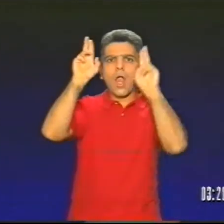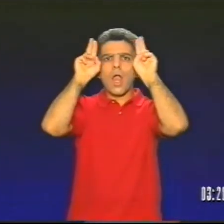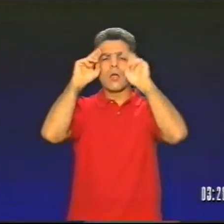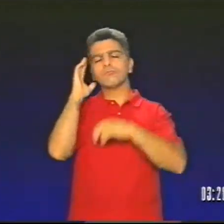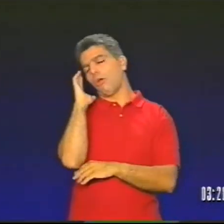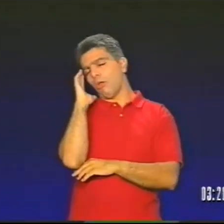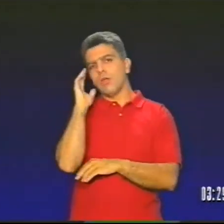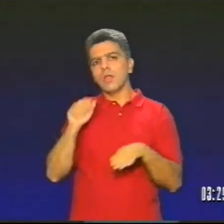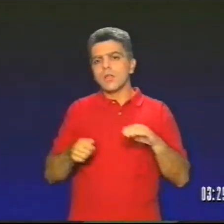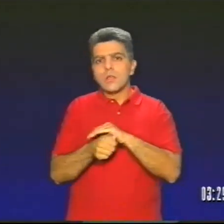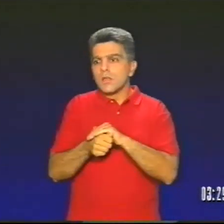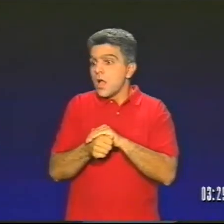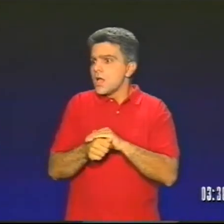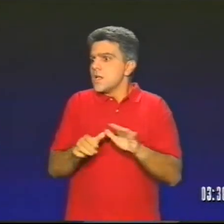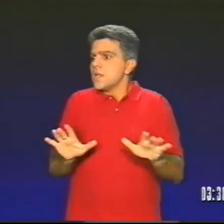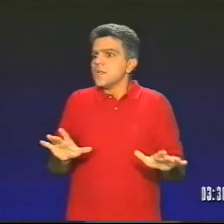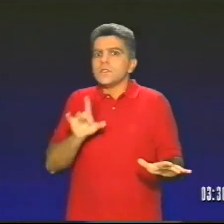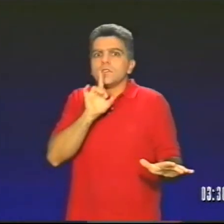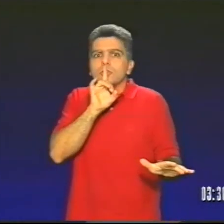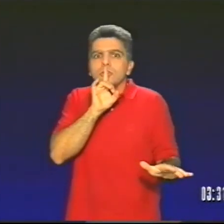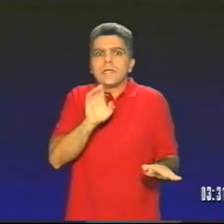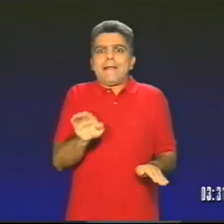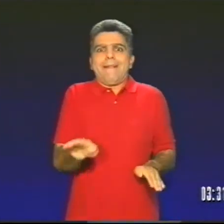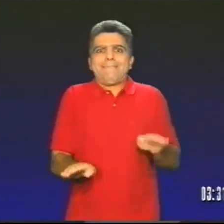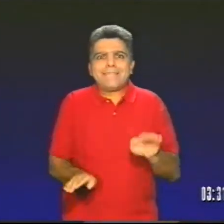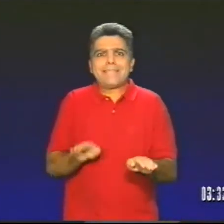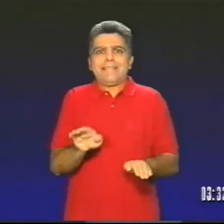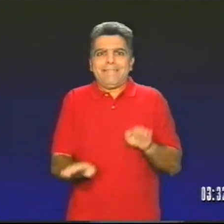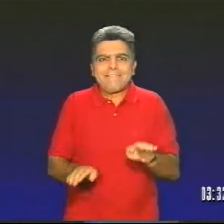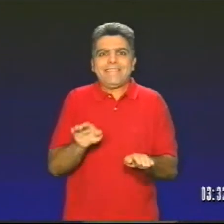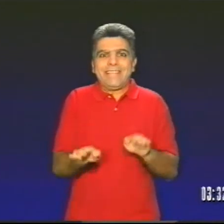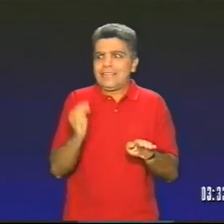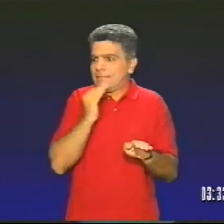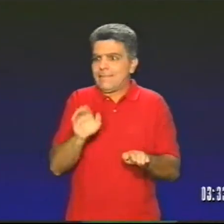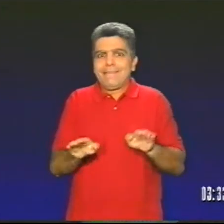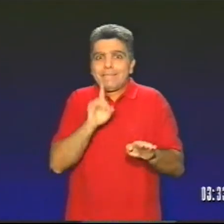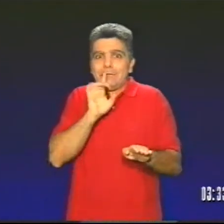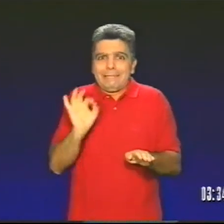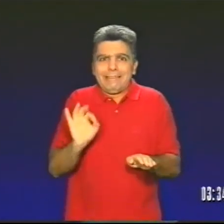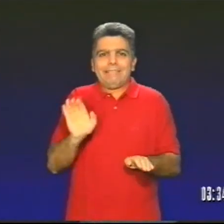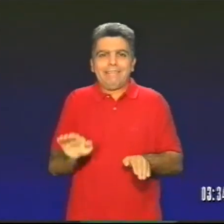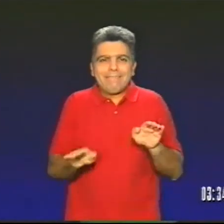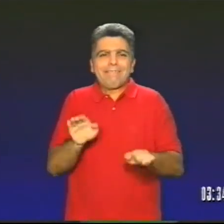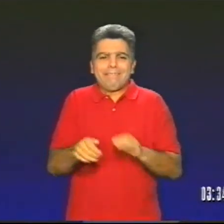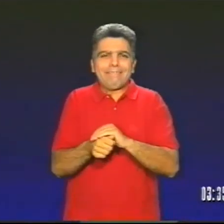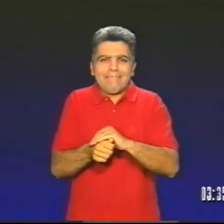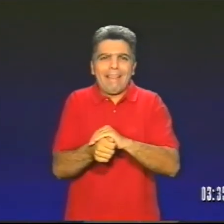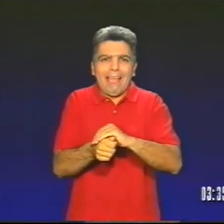Είδε το δέντρο και το λαγό Ο οποίος κοιμόταν Η χελώνα προσπάθησε να κάνει ησυχία Και όσο πιο σιγά και ήσυχα μπορούσε Άρχισε να